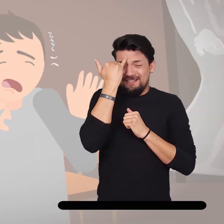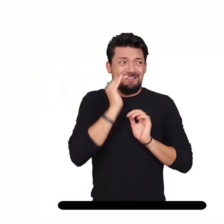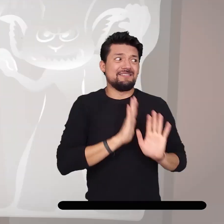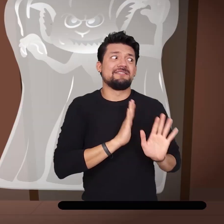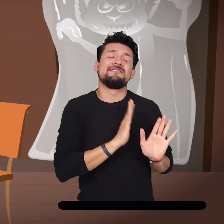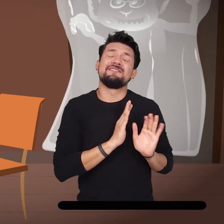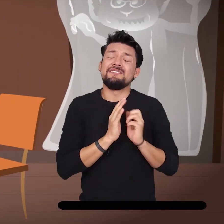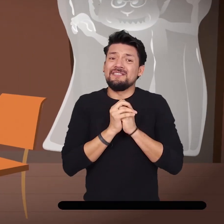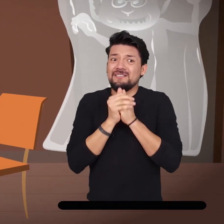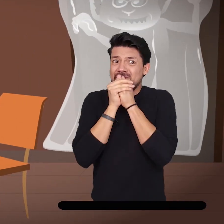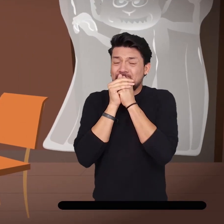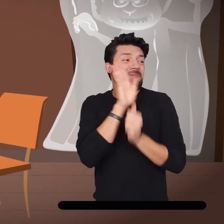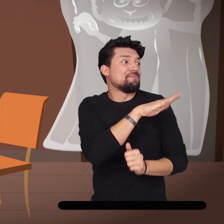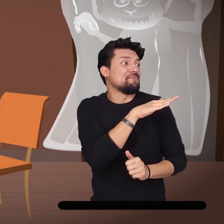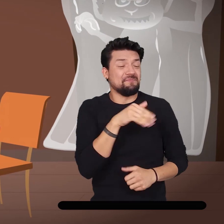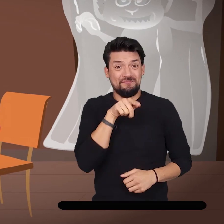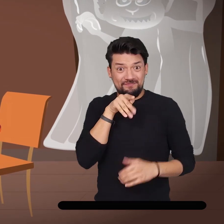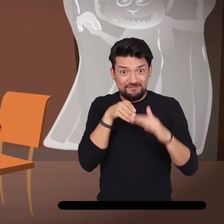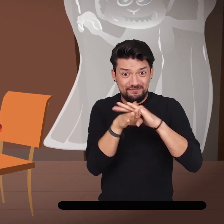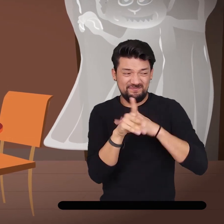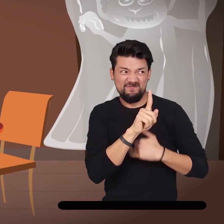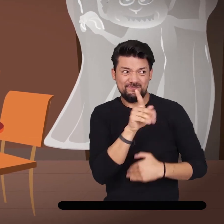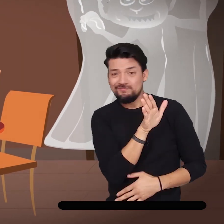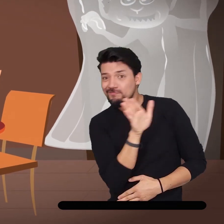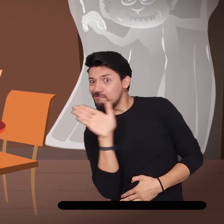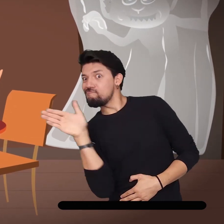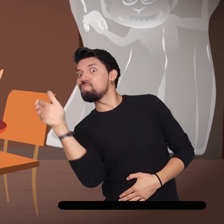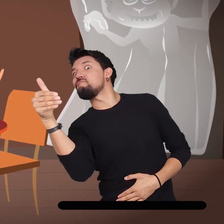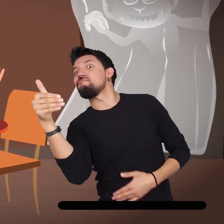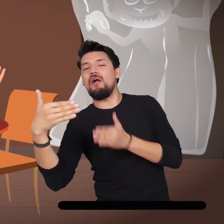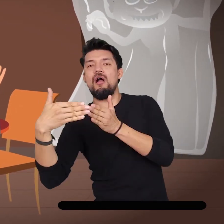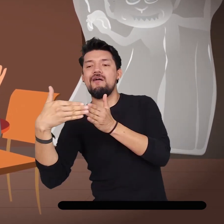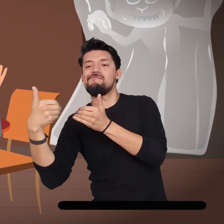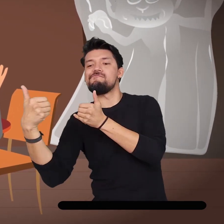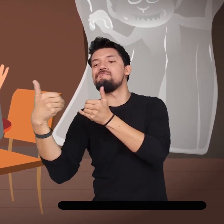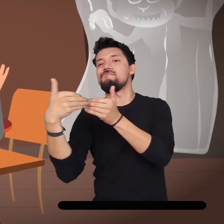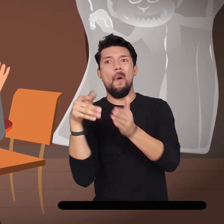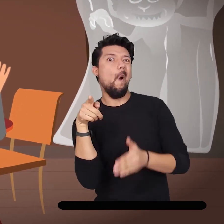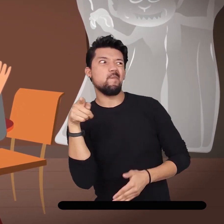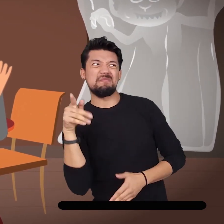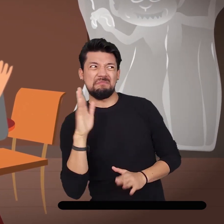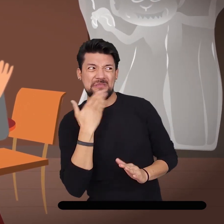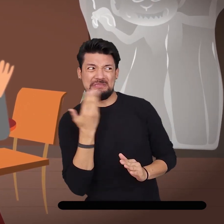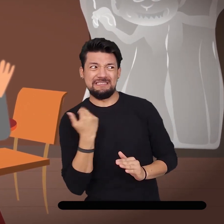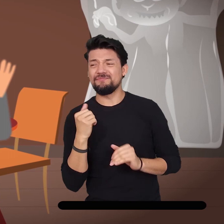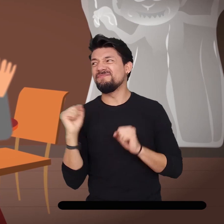Josué le dijo que esperaran un momento y le propuso entrar a la cocina no por la entrada principal, sino por una pequeña